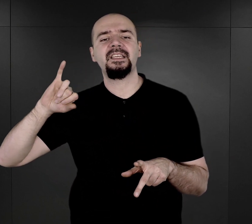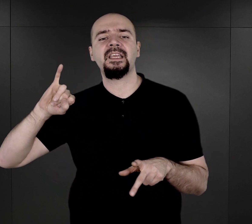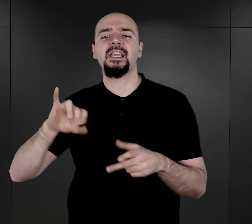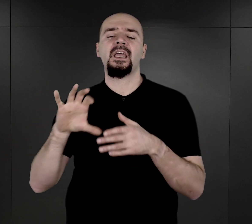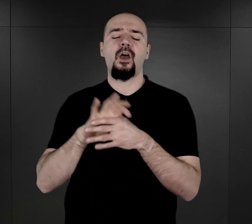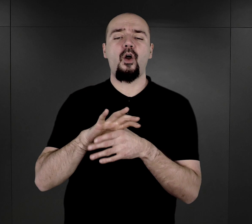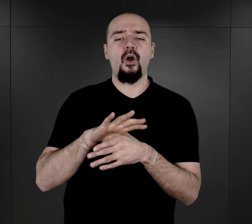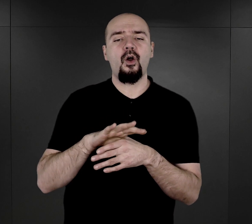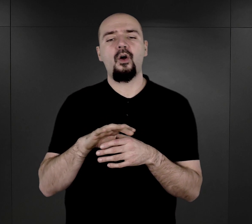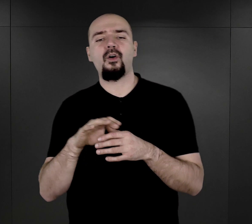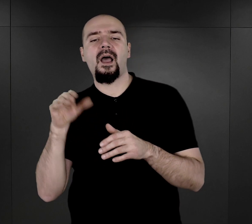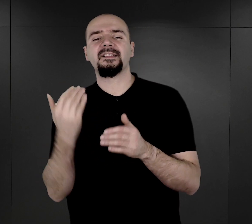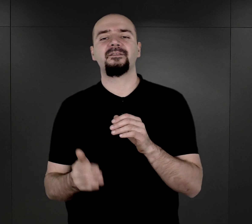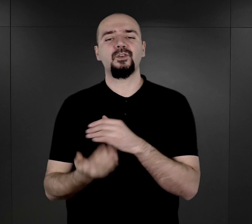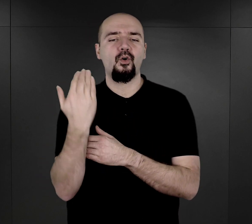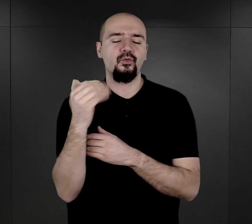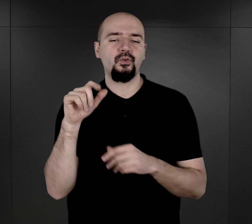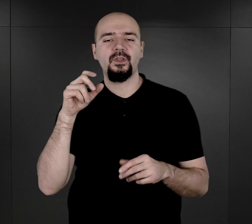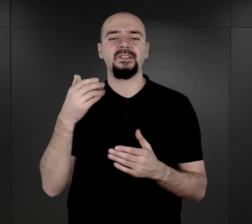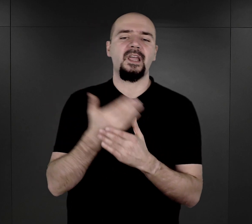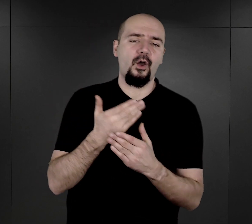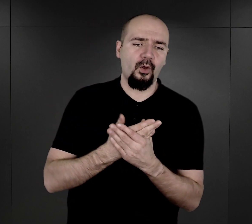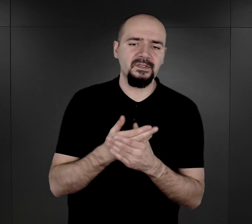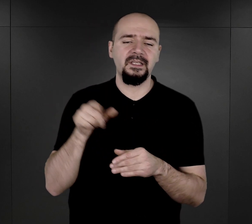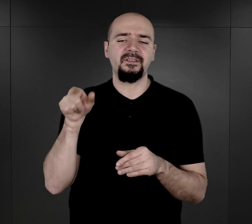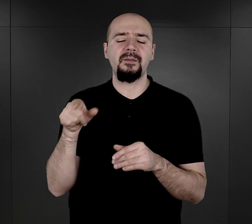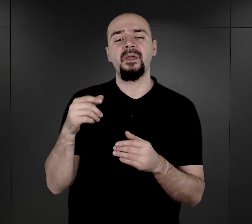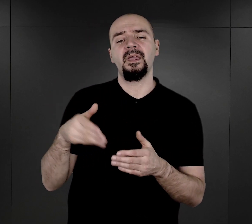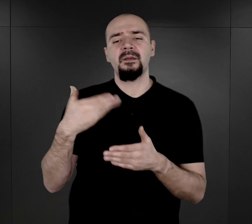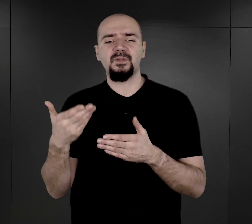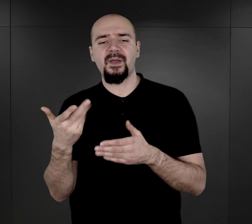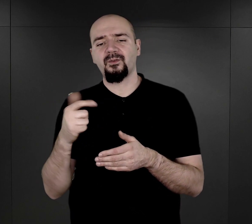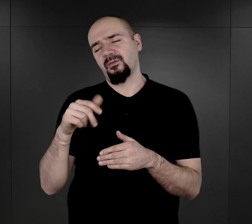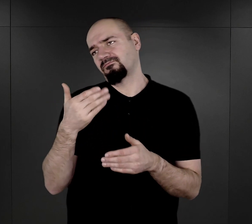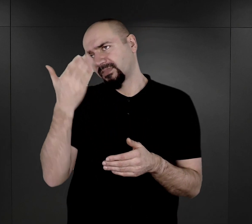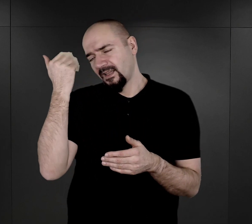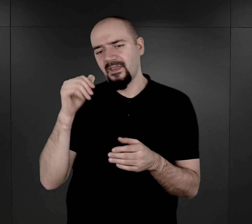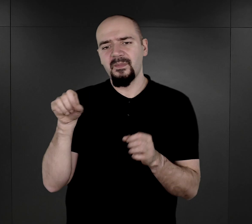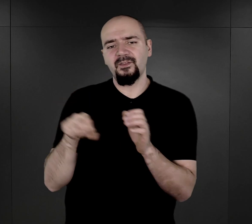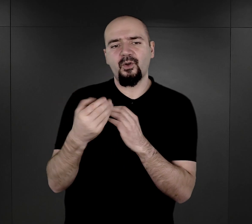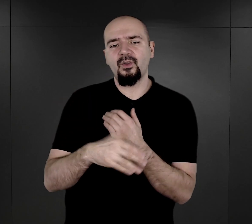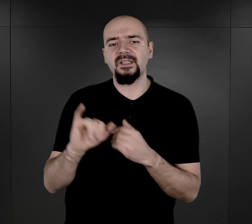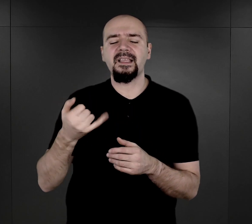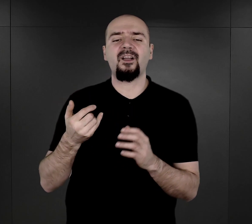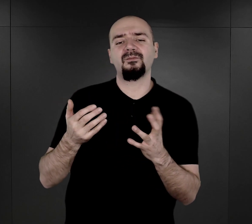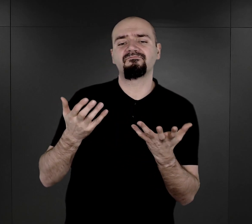rodzinach romskich. W ich przypadku nie do końca wiadomo było jaką taktykę, jaką politykę